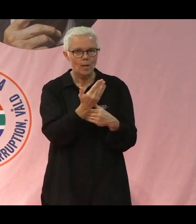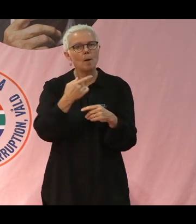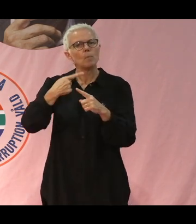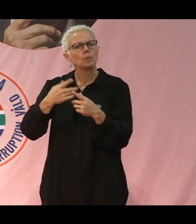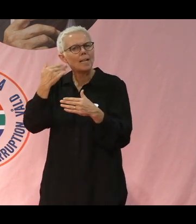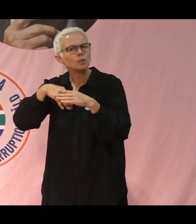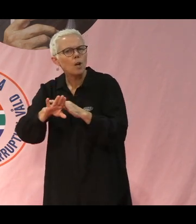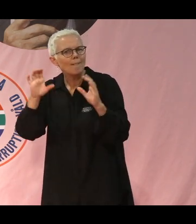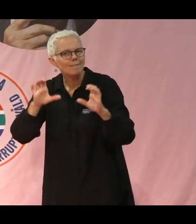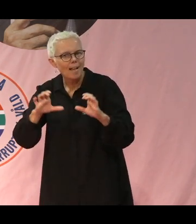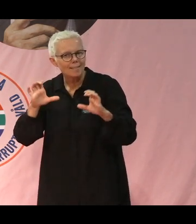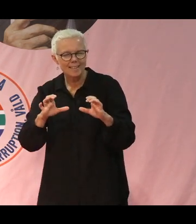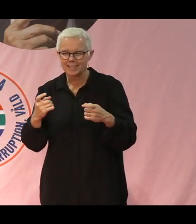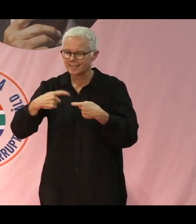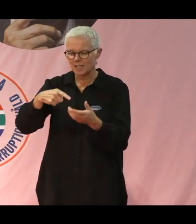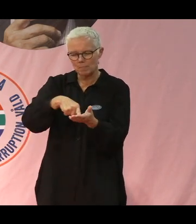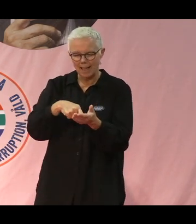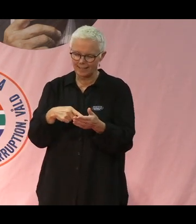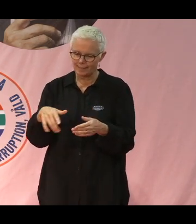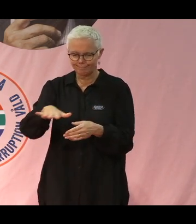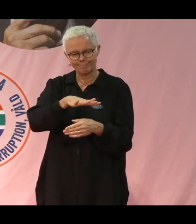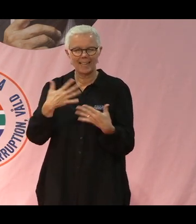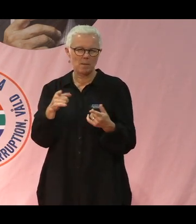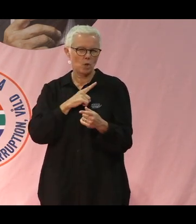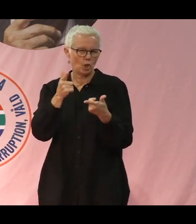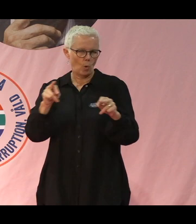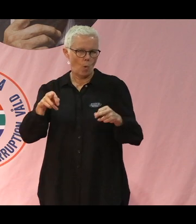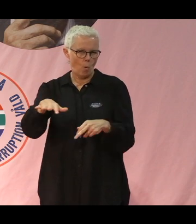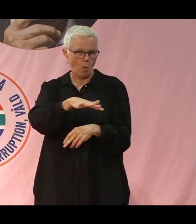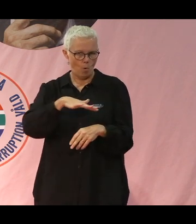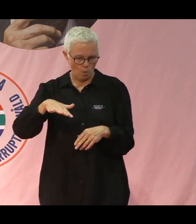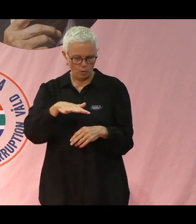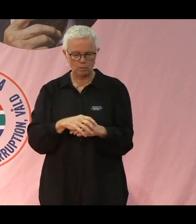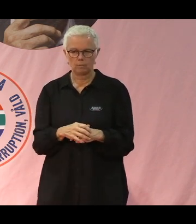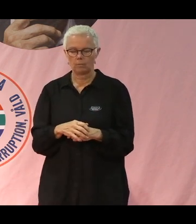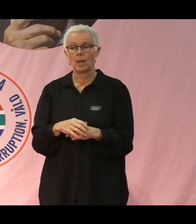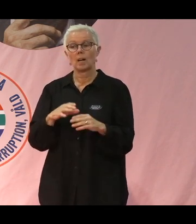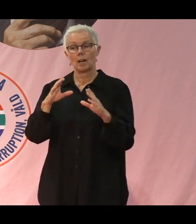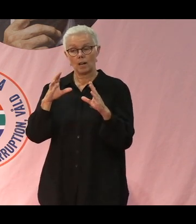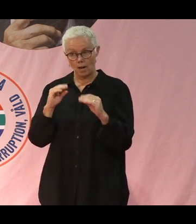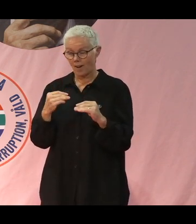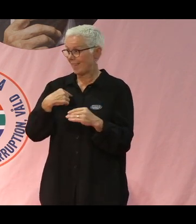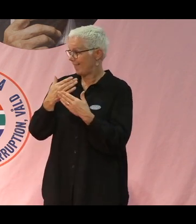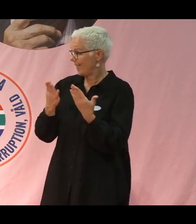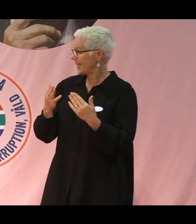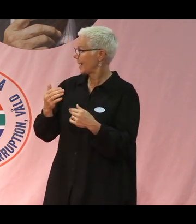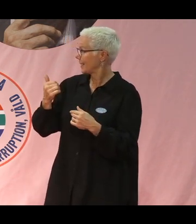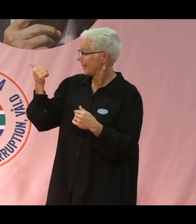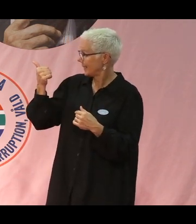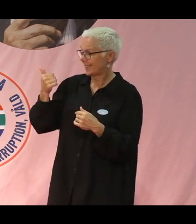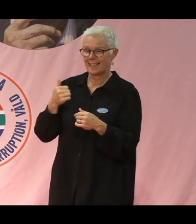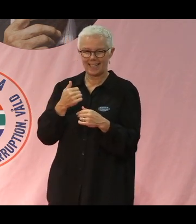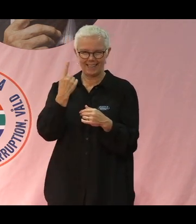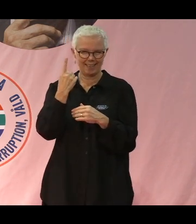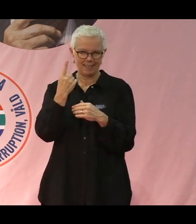särskilt viktigt är det i områden som är utsatta för torka. Och här på skärmen bakom visar vi ett skogsfjordbruk i